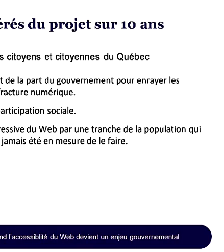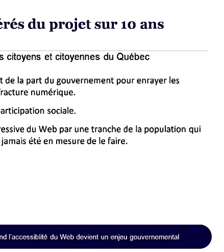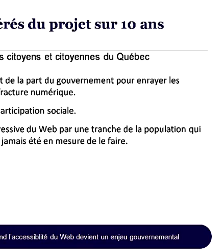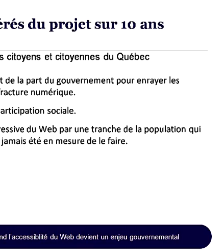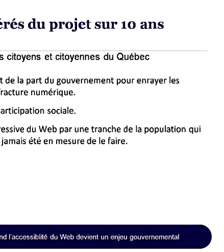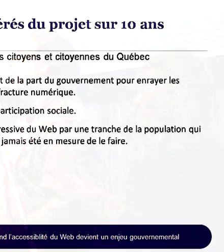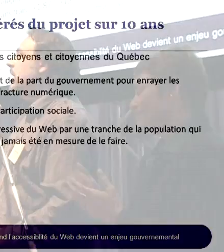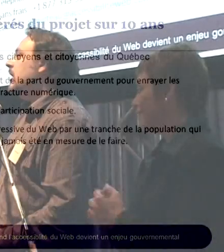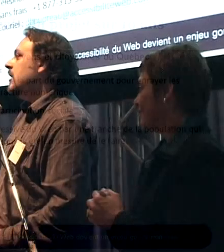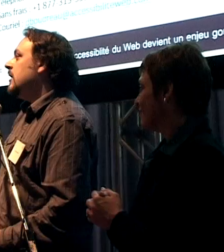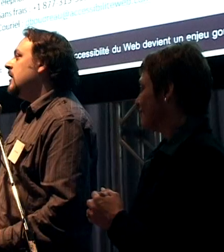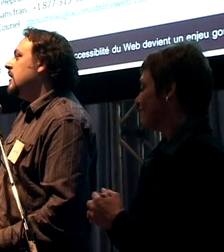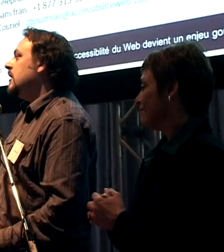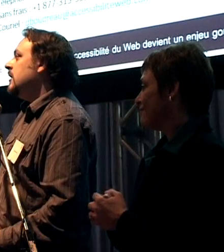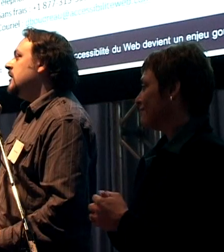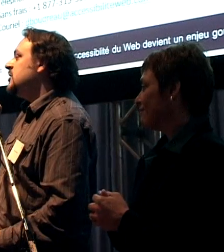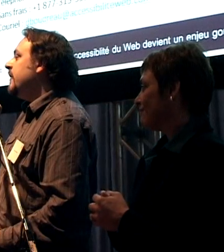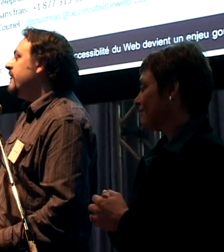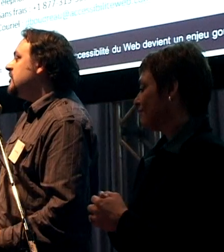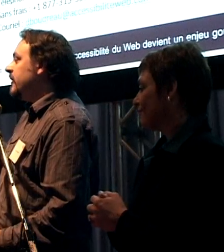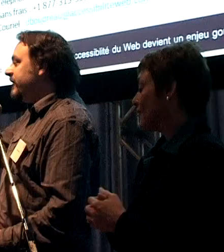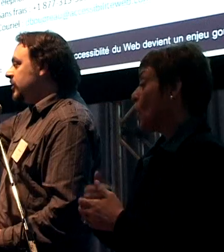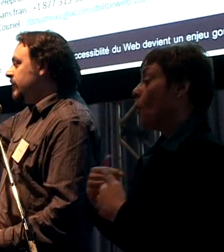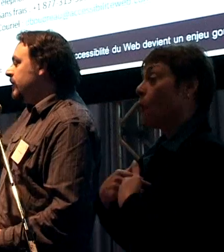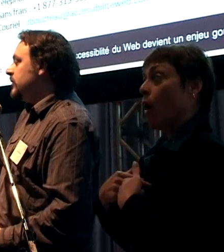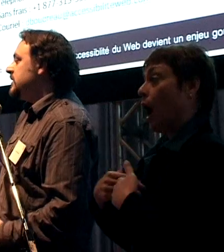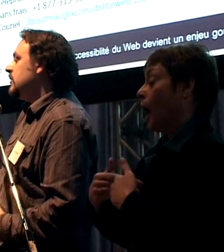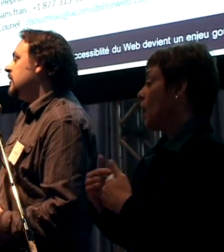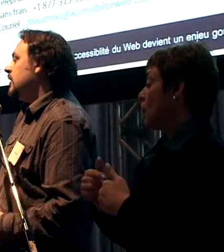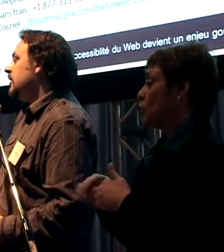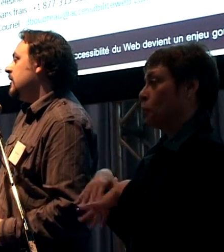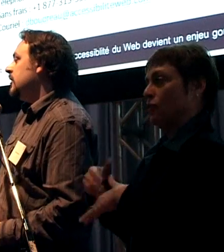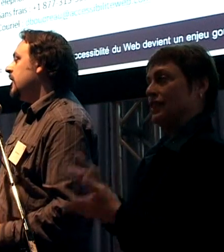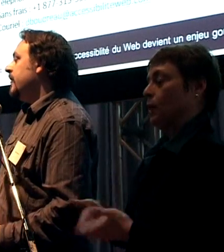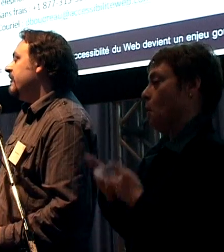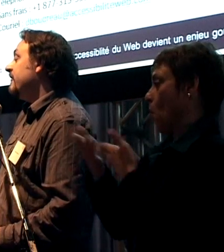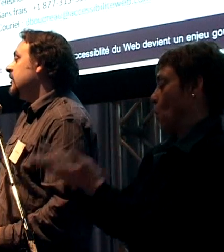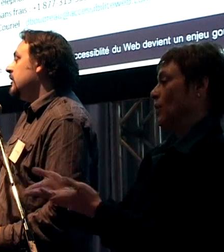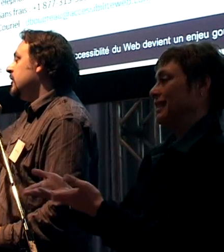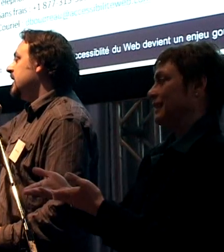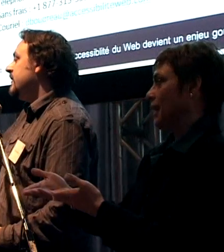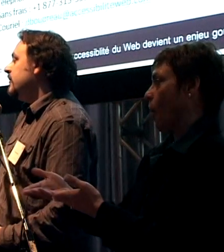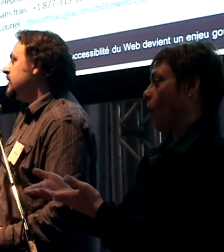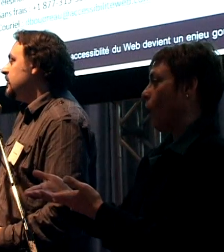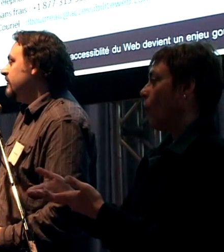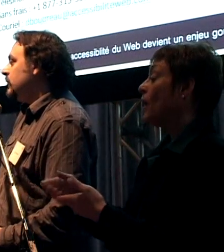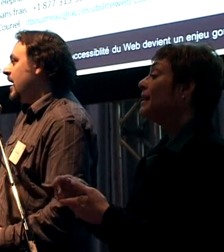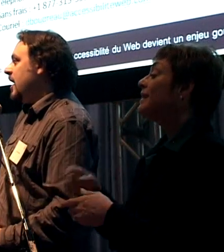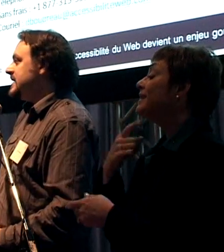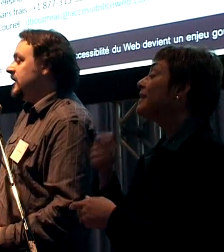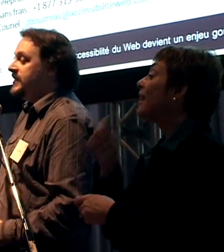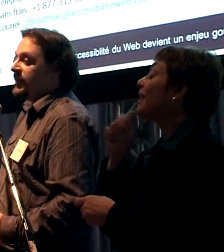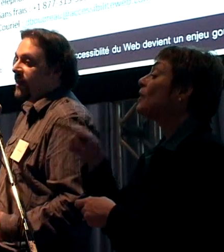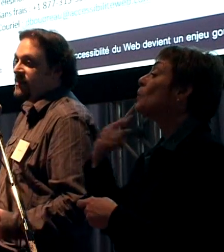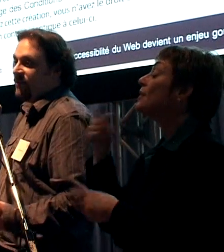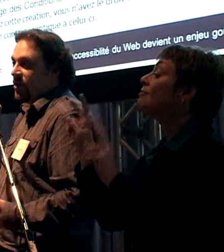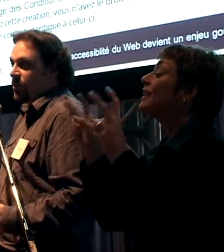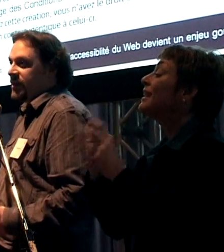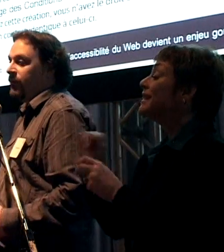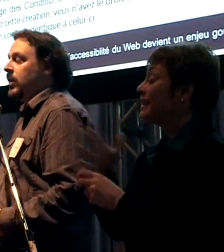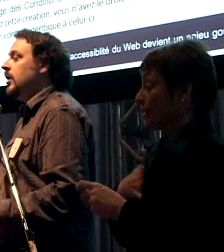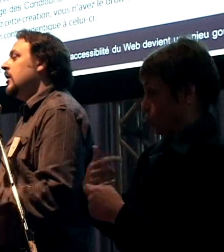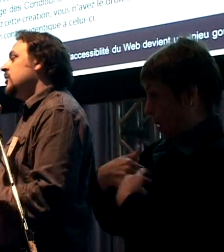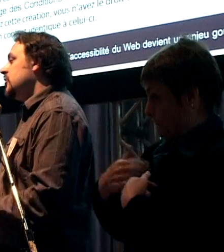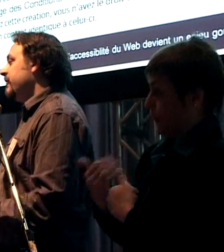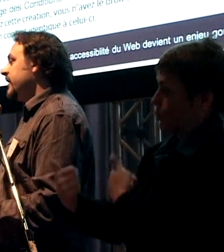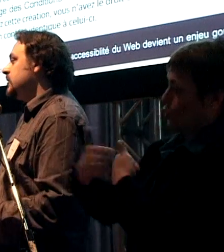voilà, il y aura, j'ai pas fait de proposition de bof, en fait, de qui m'aime me suivre tout à l'heure. S'il y a des intéressés, faites